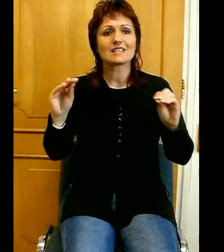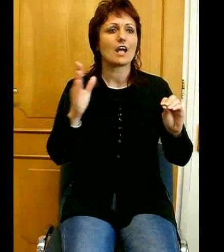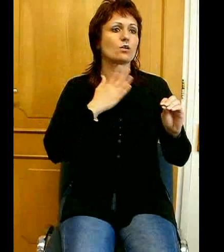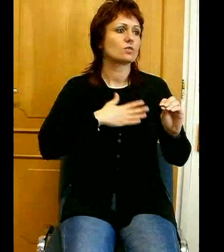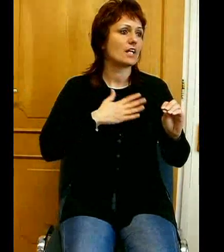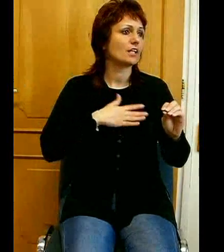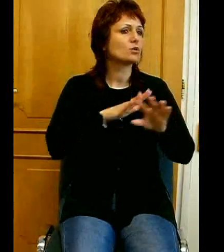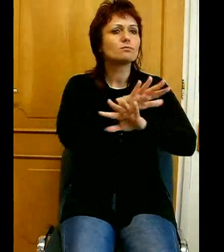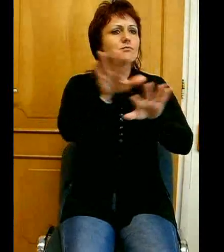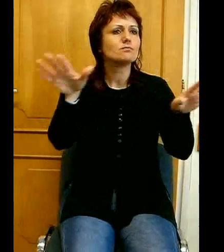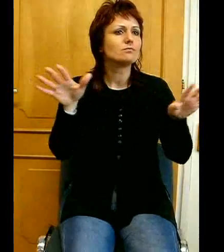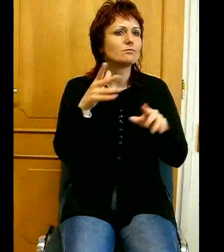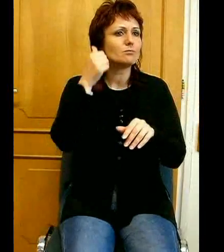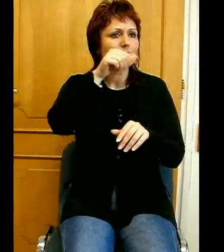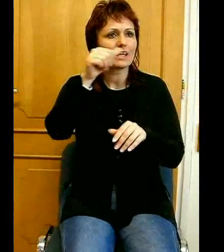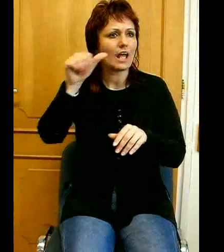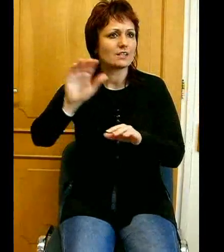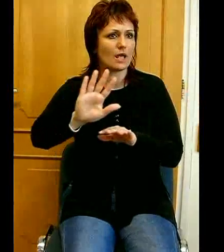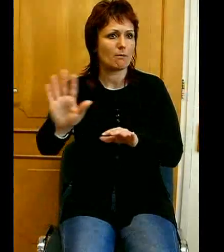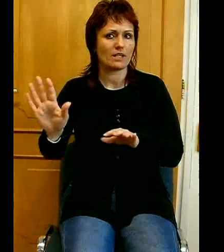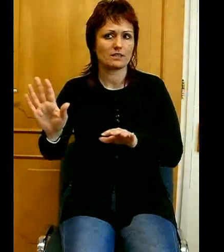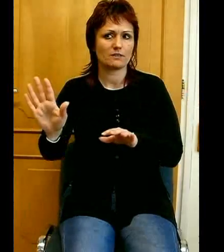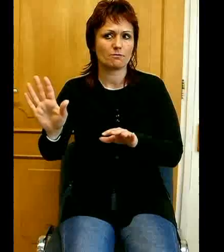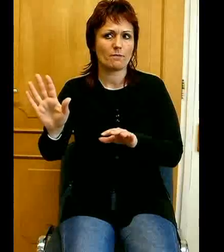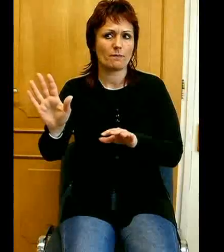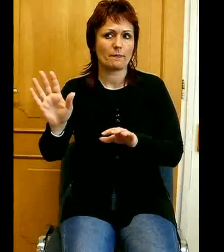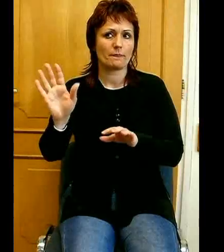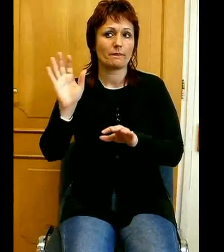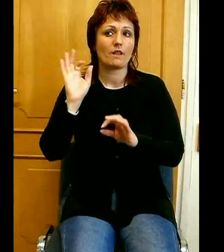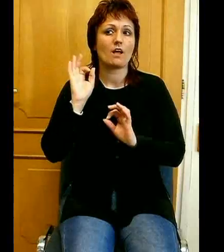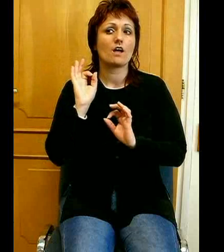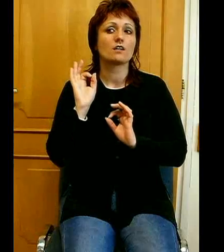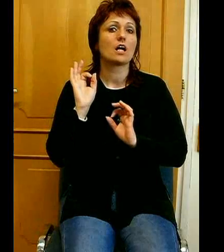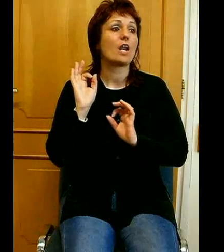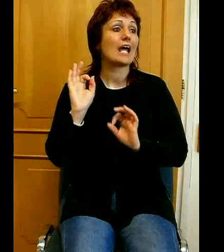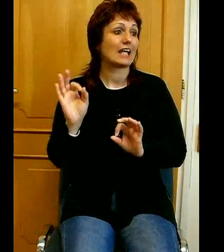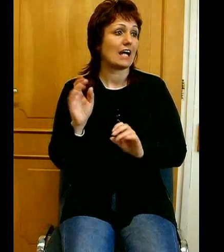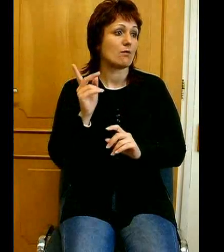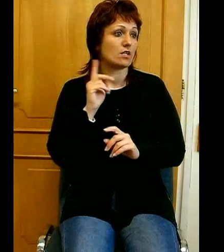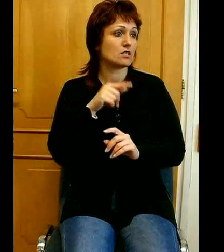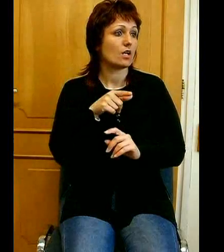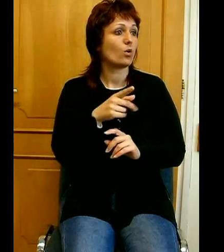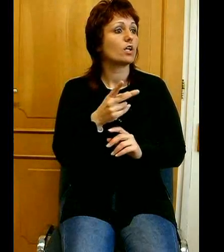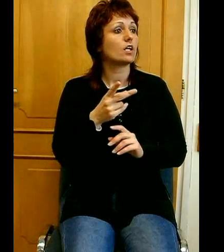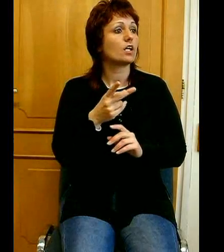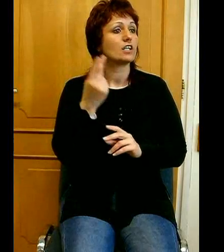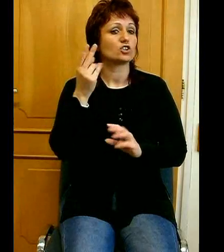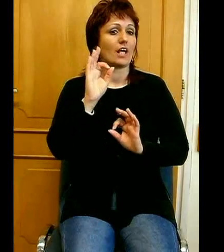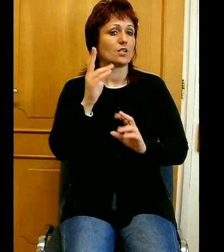legindikáljuk azt, amelyikben jónak látta Isten kijelölni a mihelyünket, és amelyiknek a